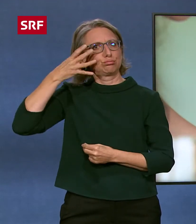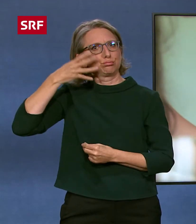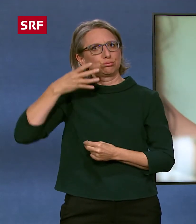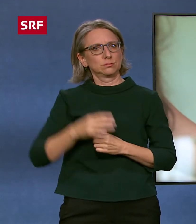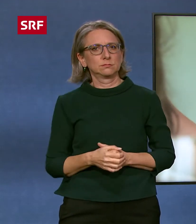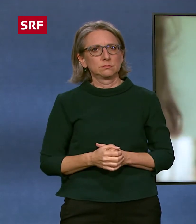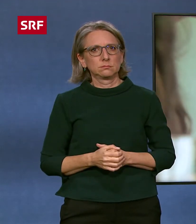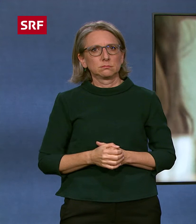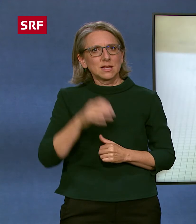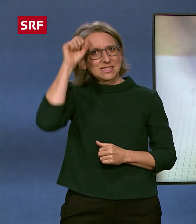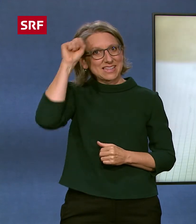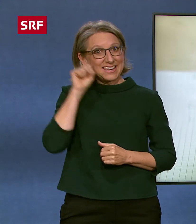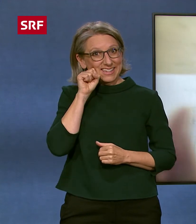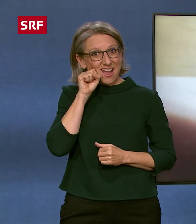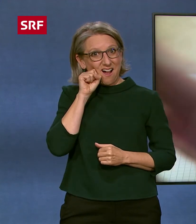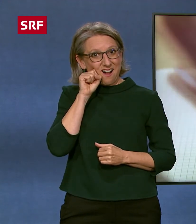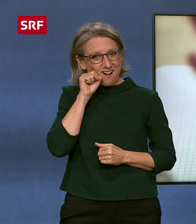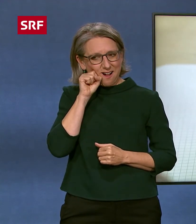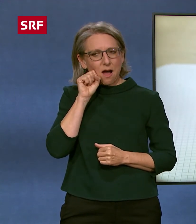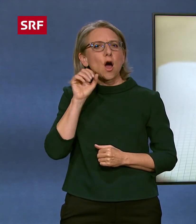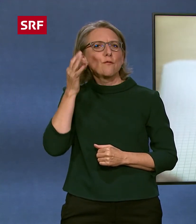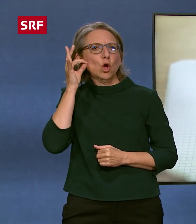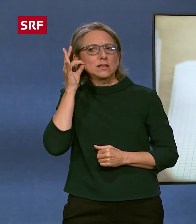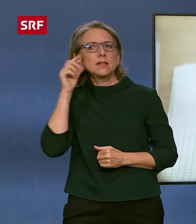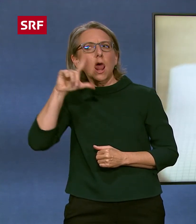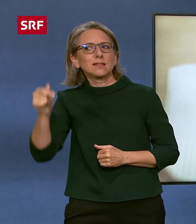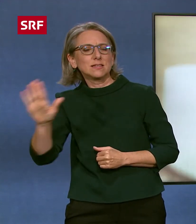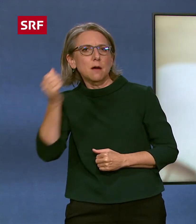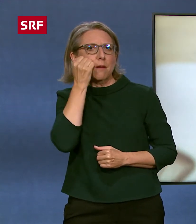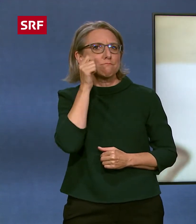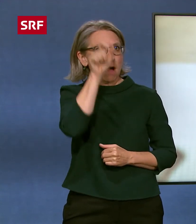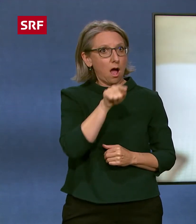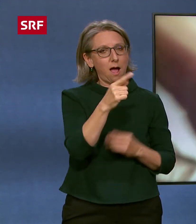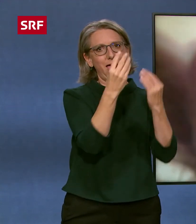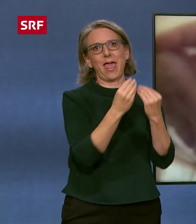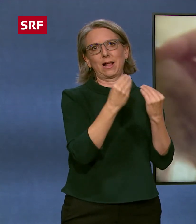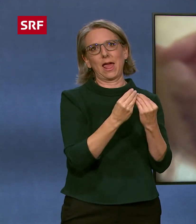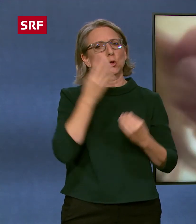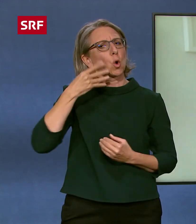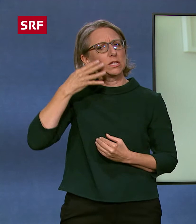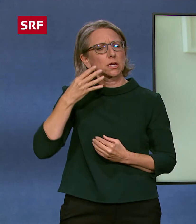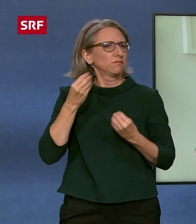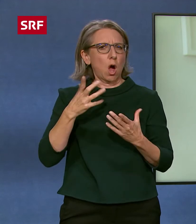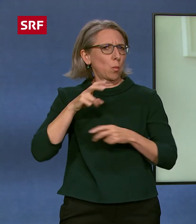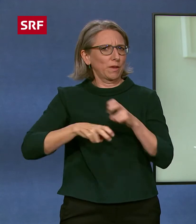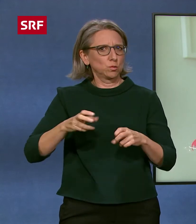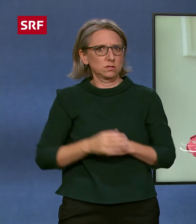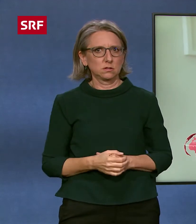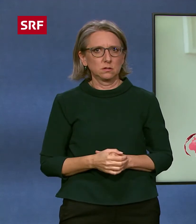Selina, also das Mami von der Ladina und Florentina, haben sie mir erklärt, warum sie Skottieren brauchen. Also Butter, Butter